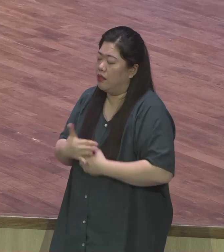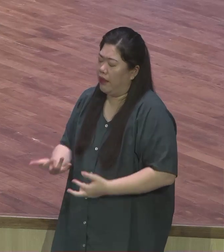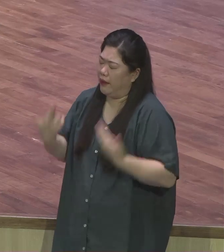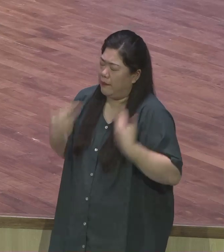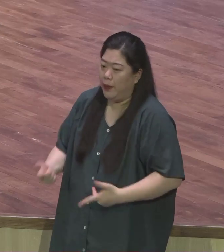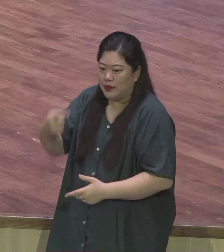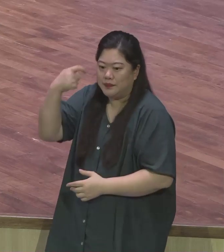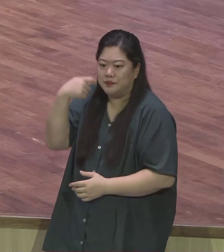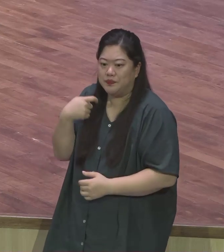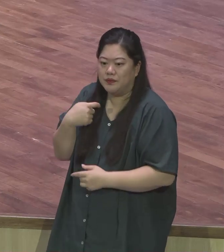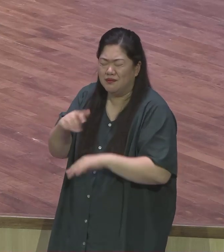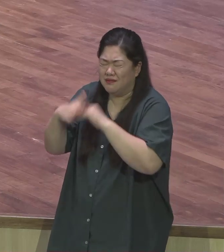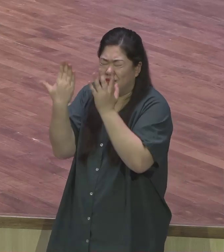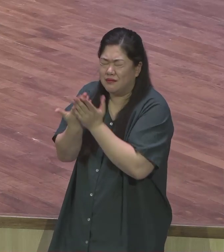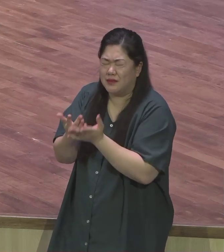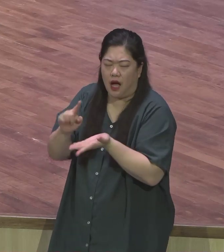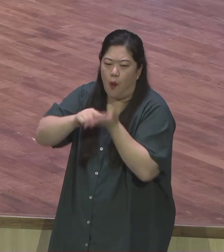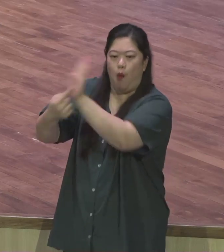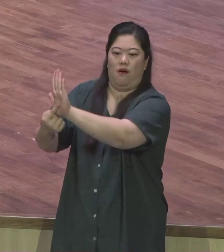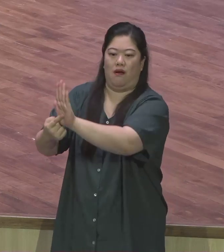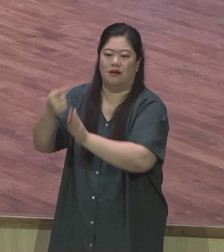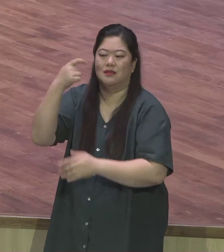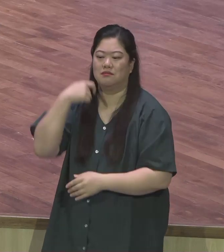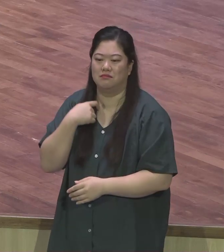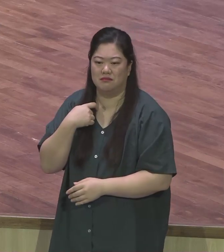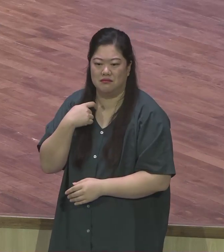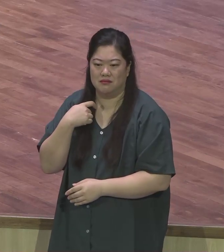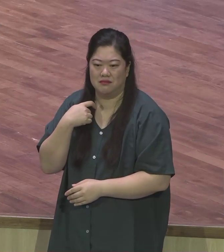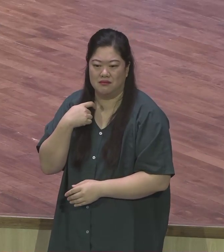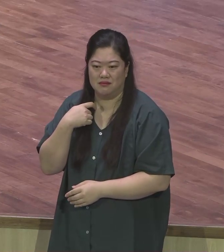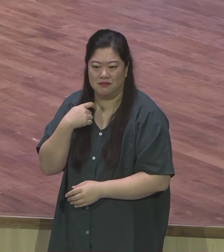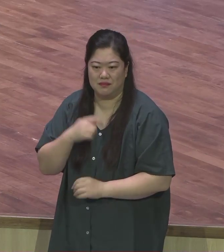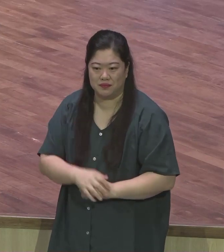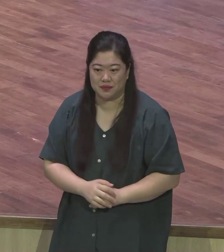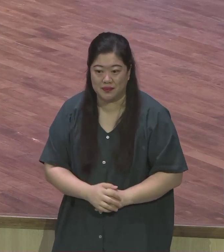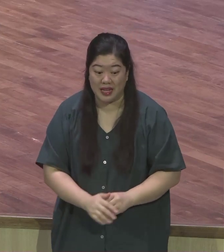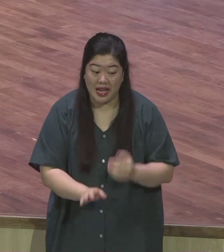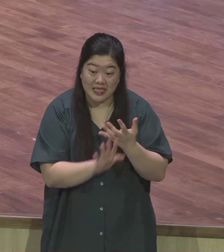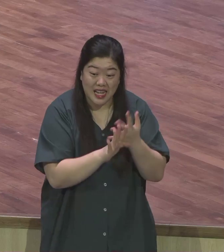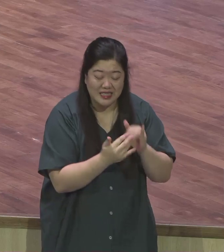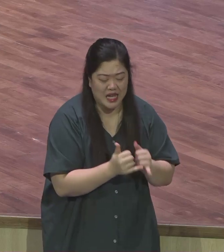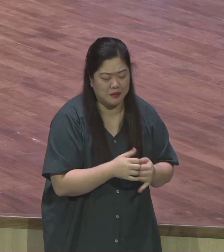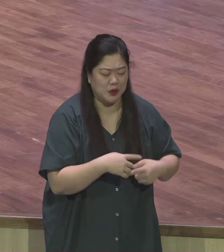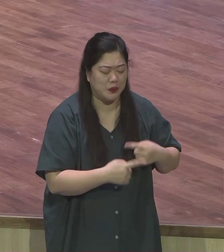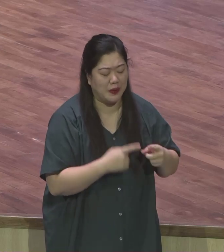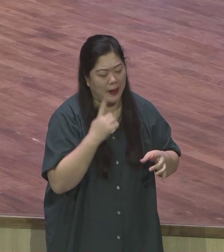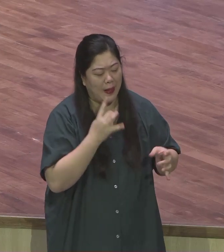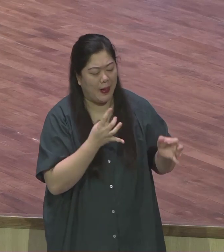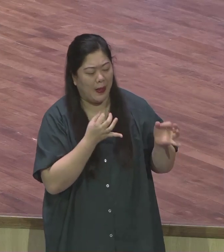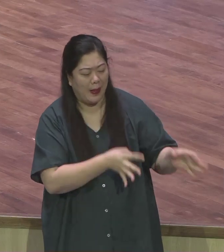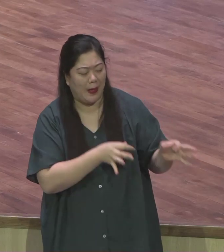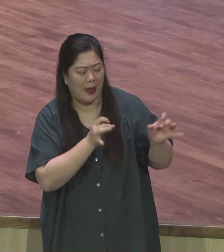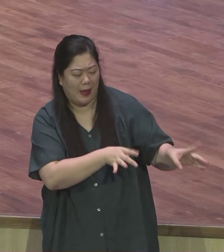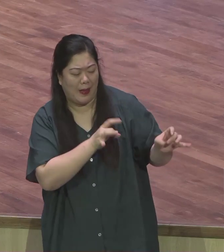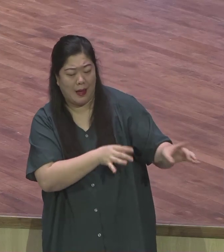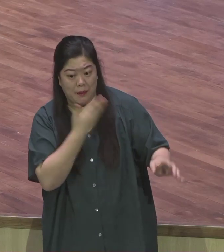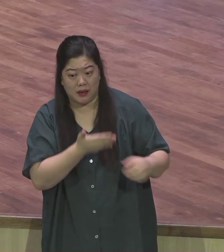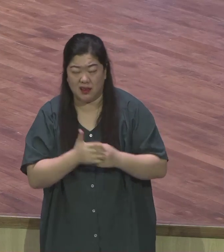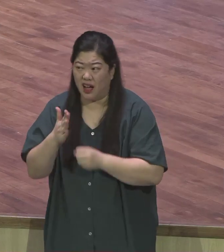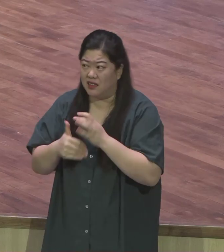무지했습니다 자신과 또 타인과 하나님을 속이는 삶을 살았던 것을 볼 수 있습니다 자신에게 있어서는